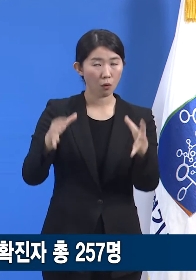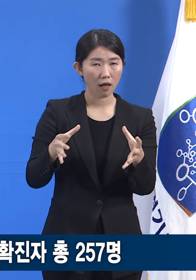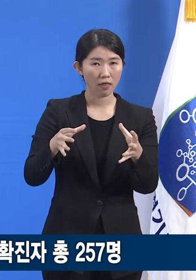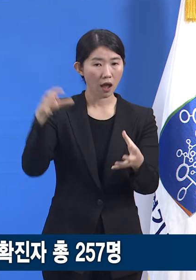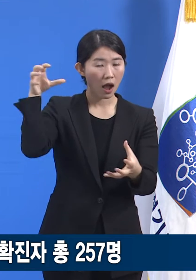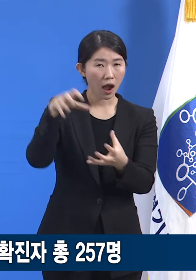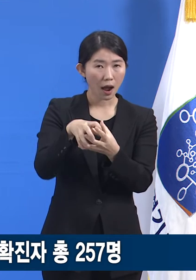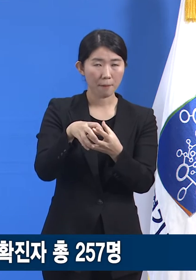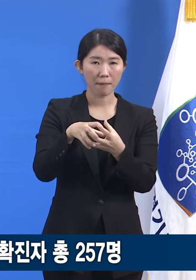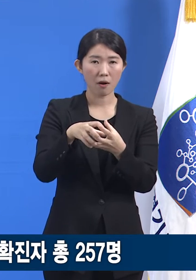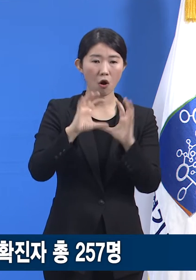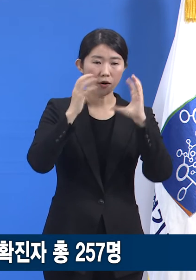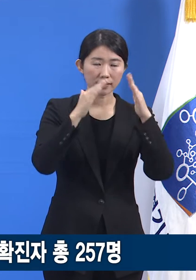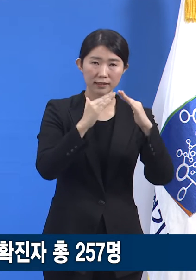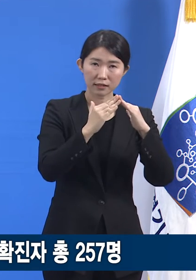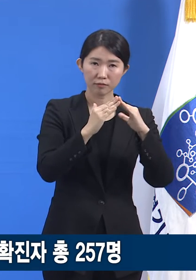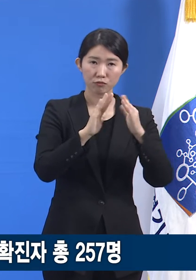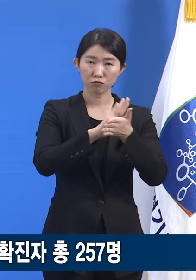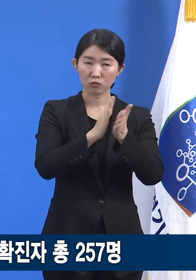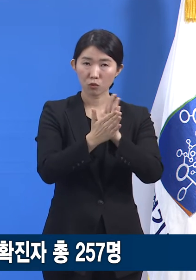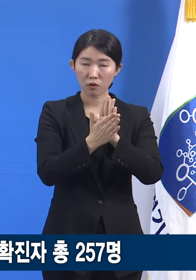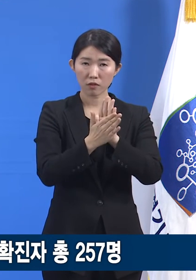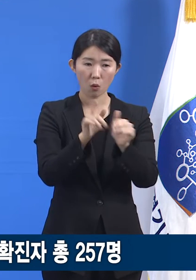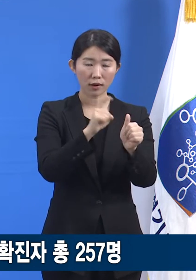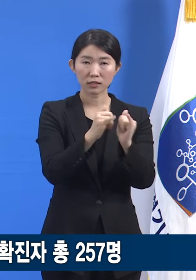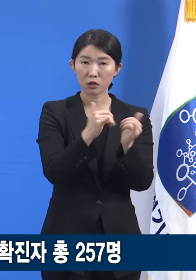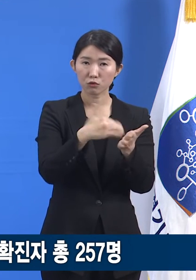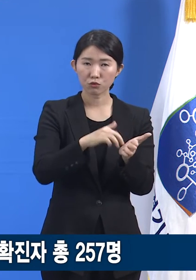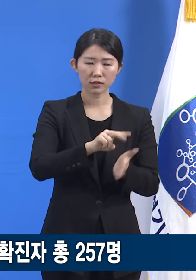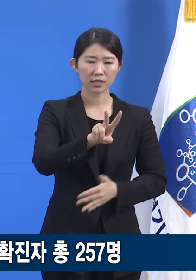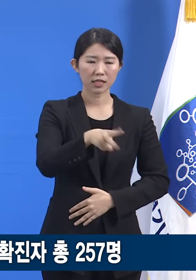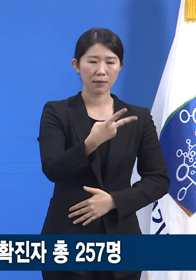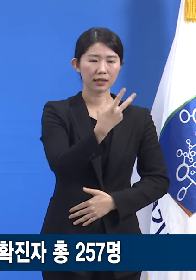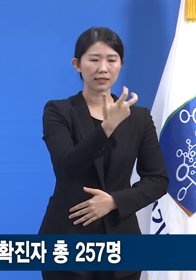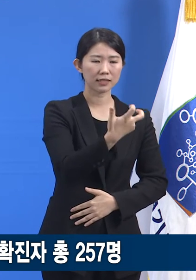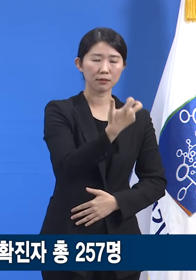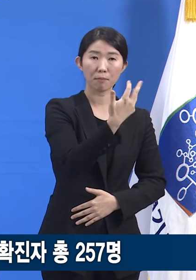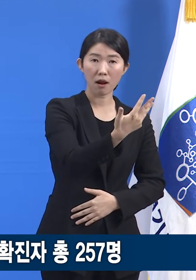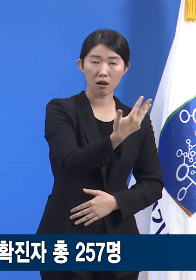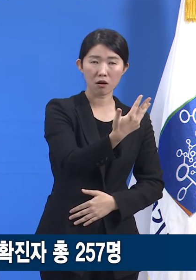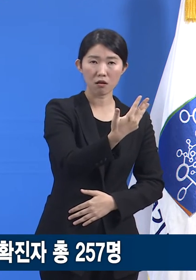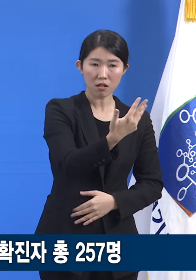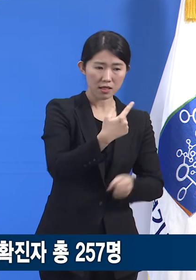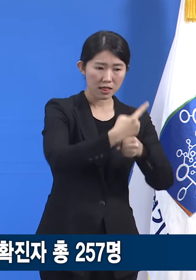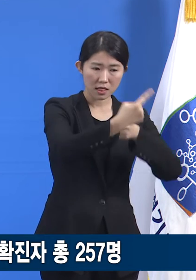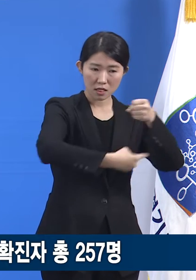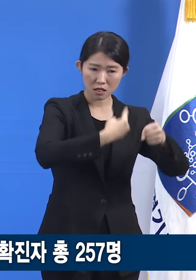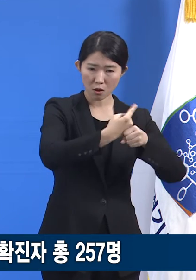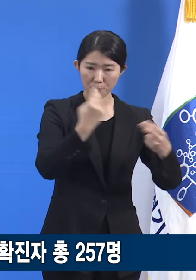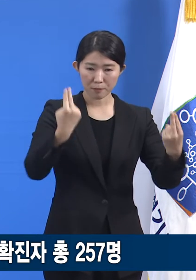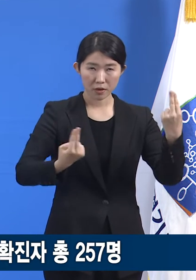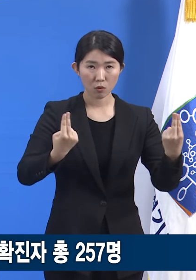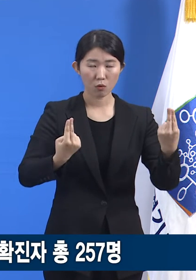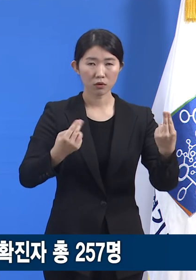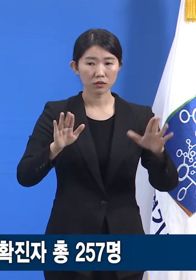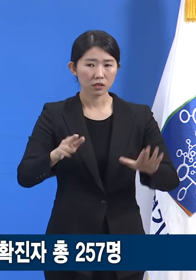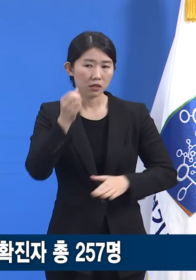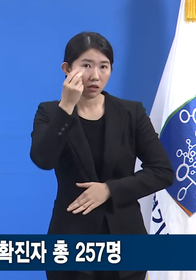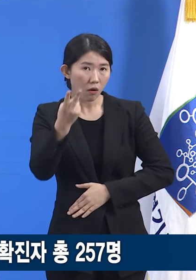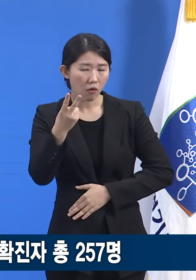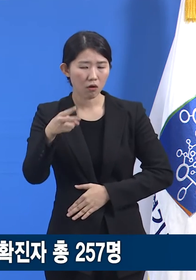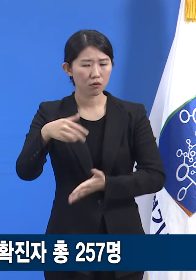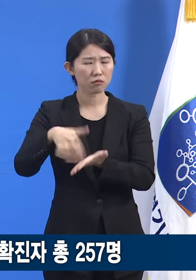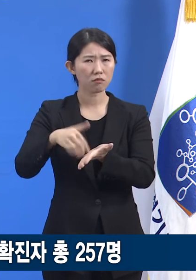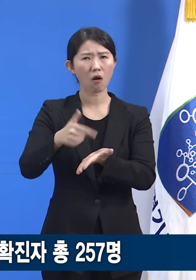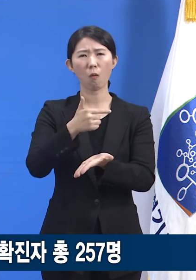유아교육시설 관련 경기도 확진자 수가 278명이었던 것과 비유해 본다면 그 증가폭이 가파르다는 것을